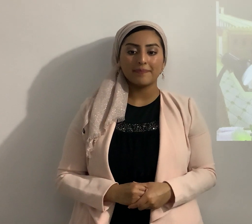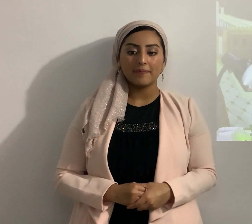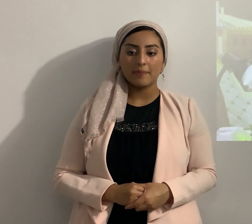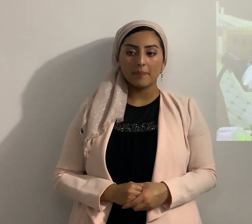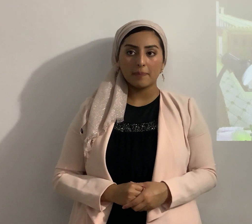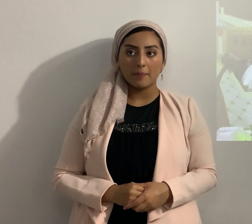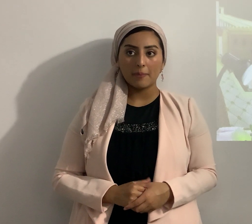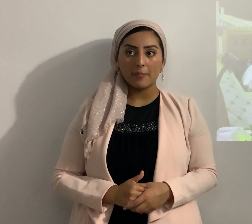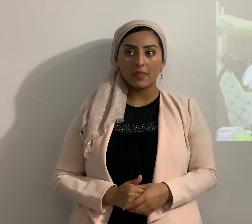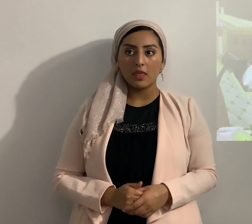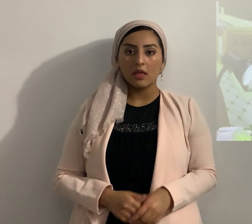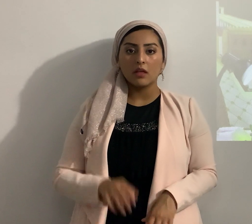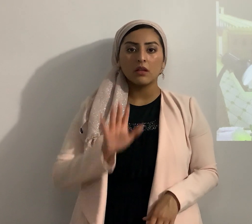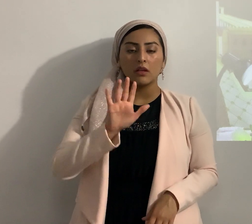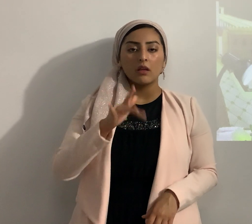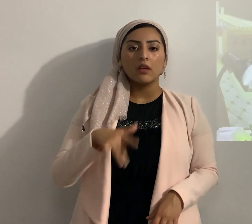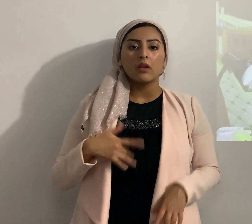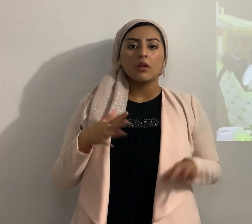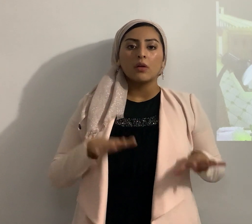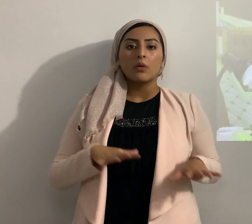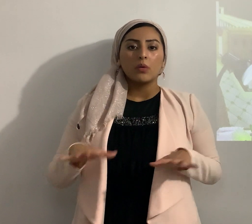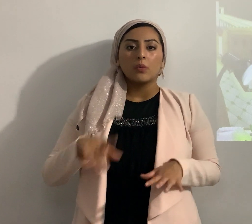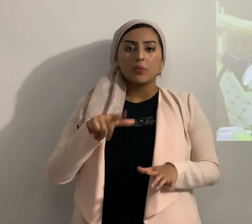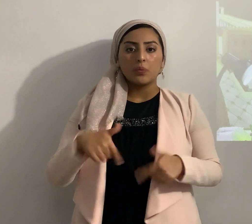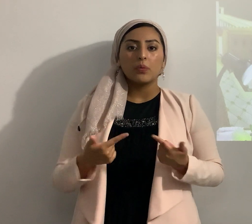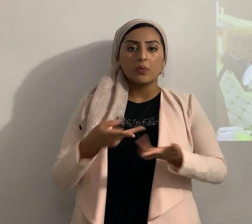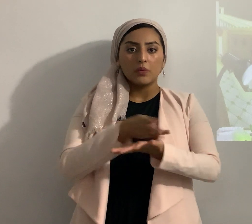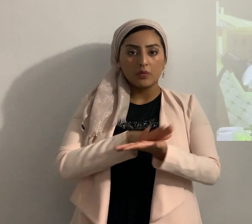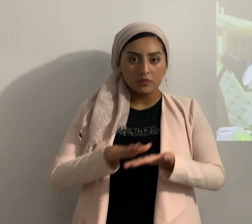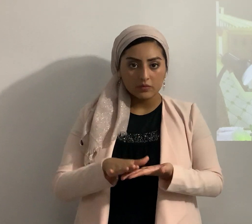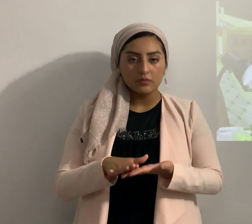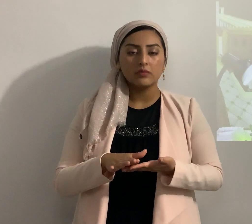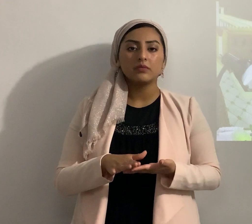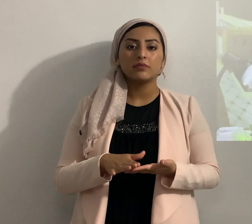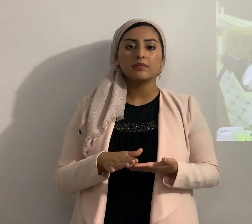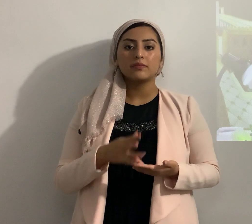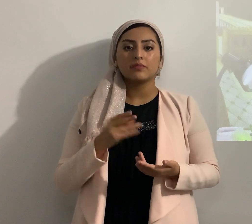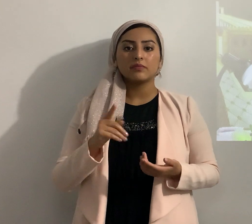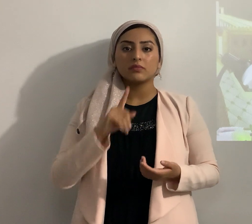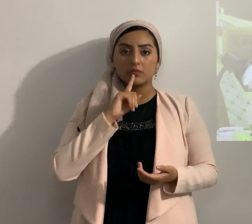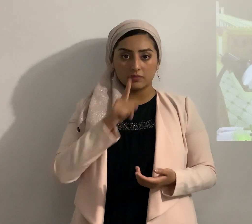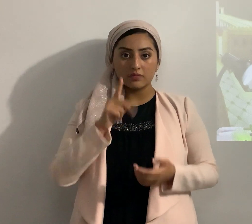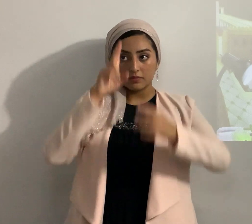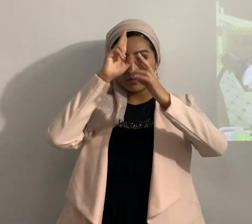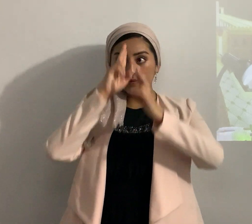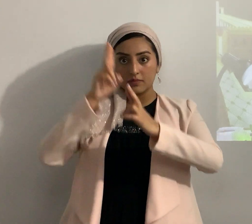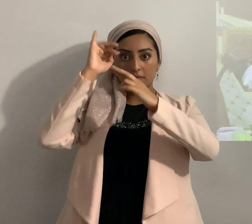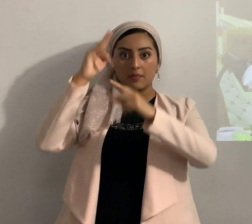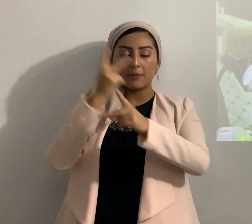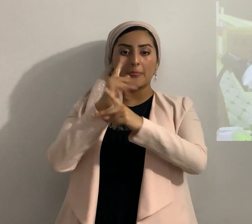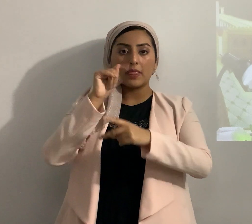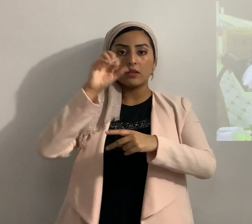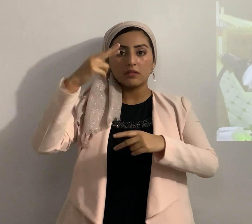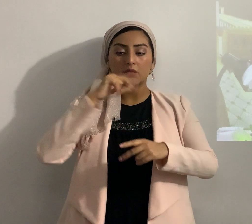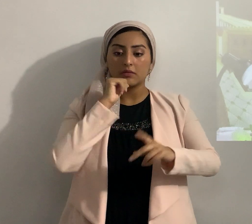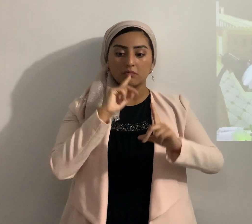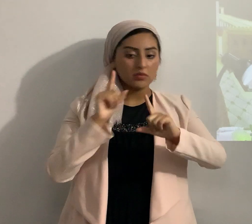pero tú estate tranquilo si tú eres un Kadós eres un santo y de veras temes a Yahweh guardas la Torah no andas difamando y haciendo la